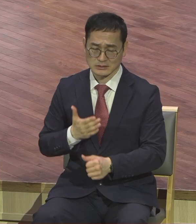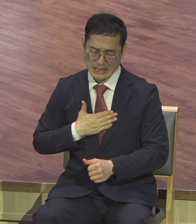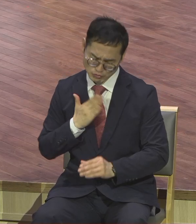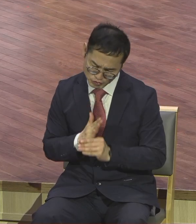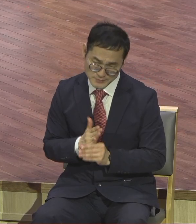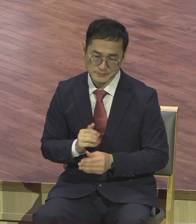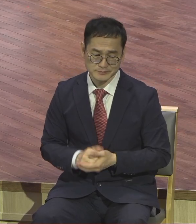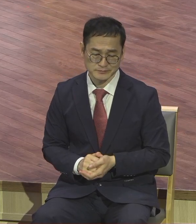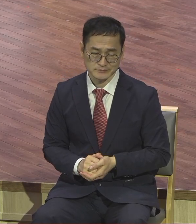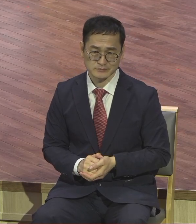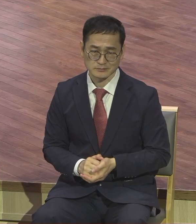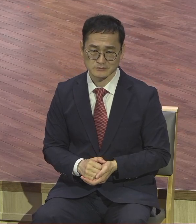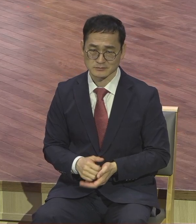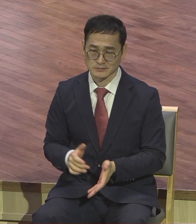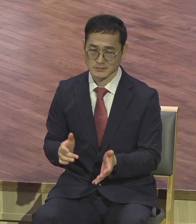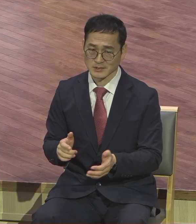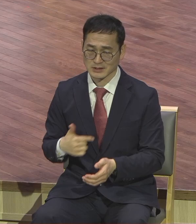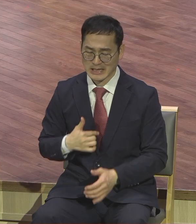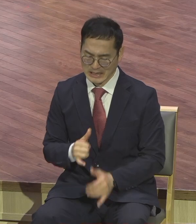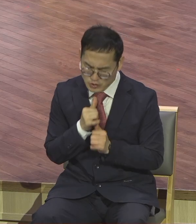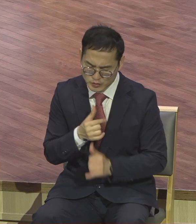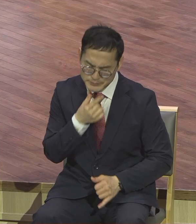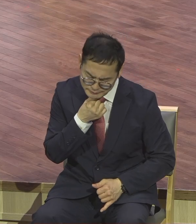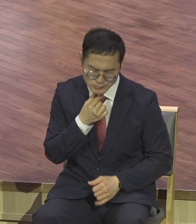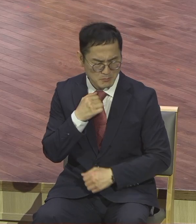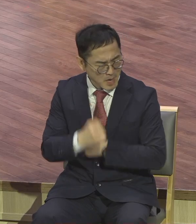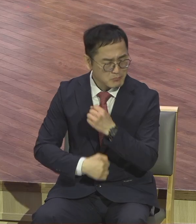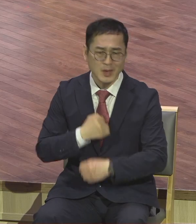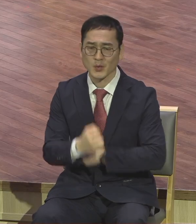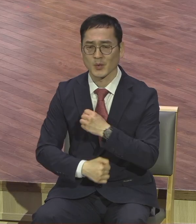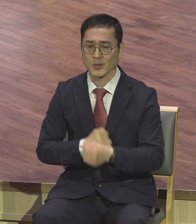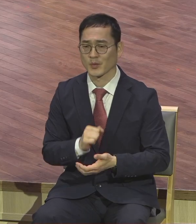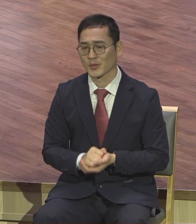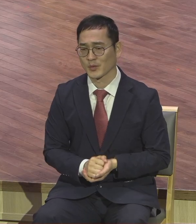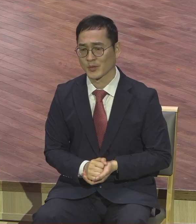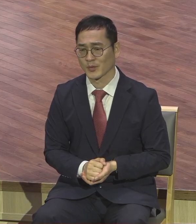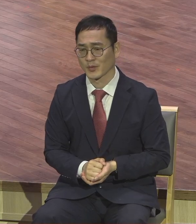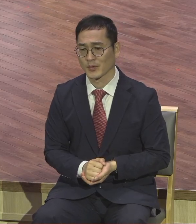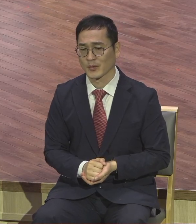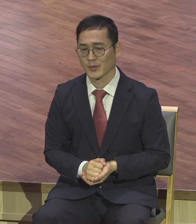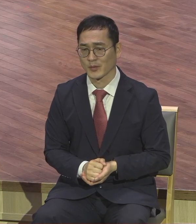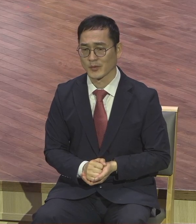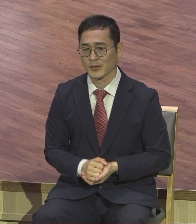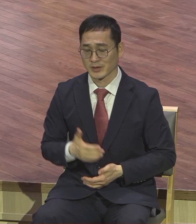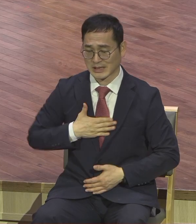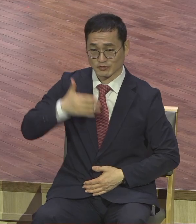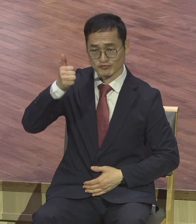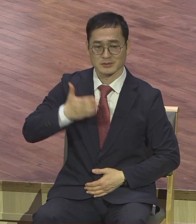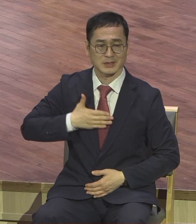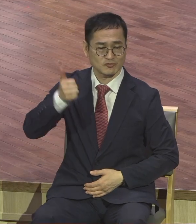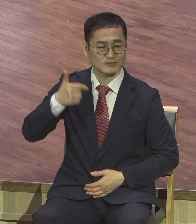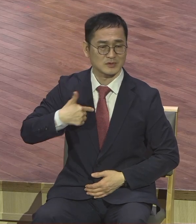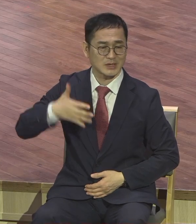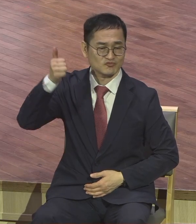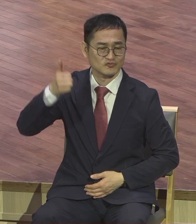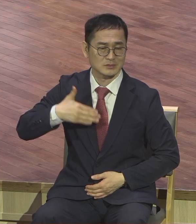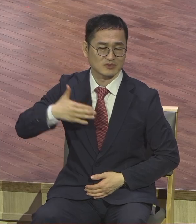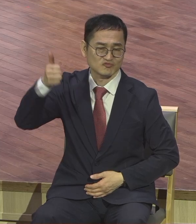팔고 죽고 죽고 자기 마음대로 자기가 죽이네요. 베드로와 가르침